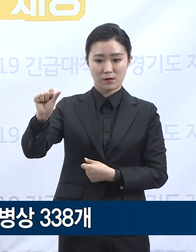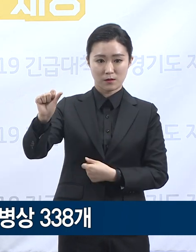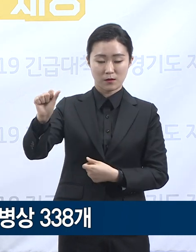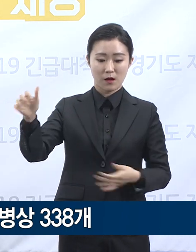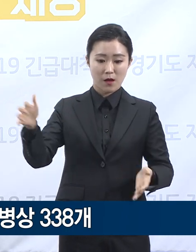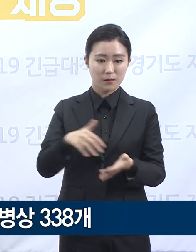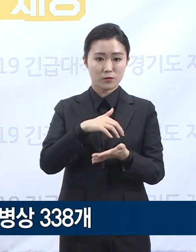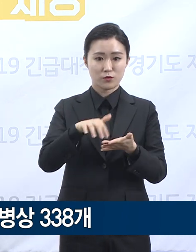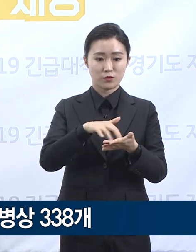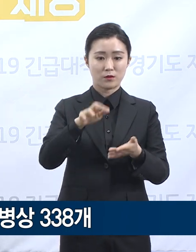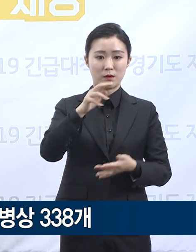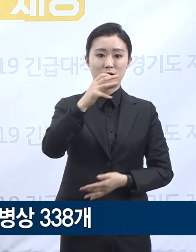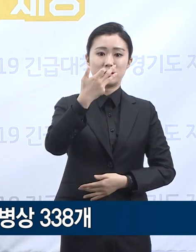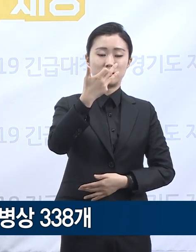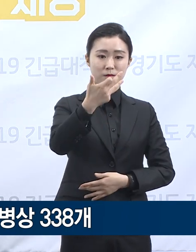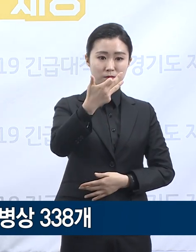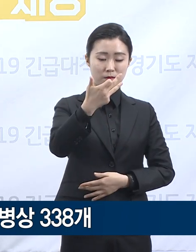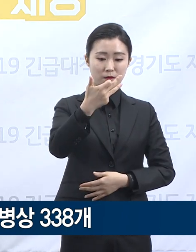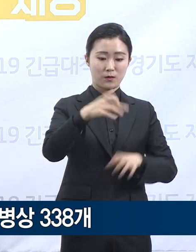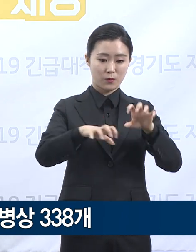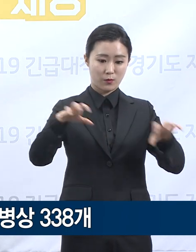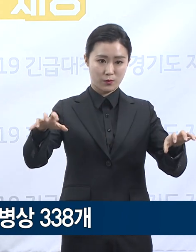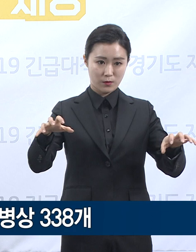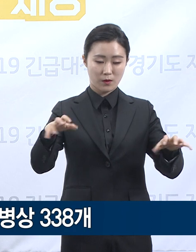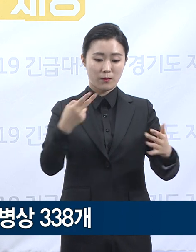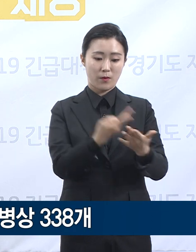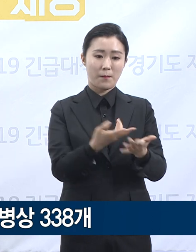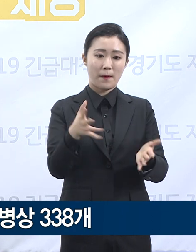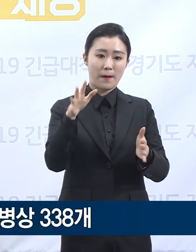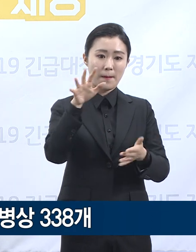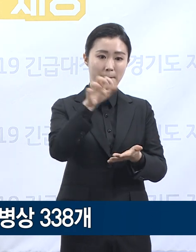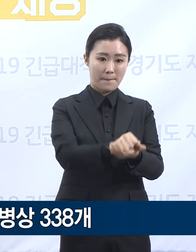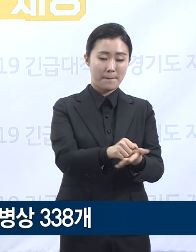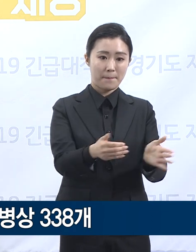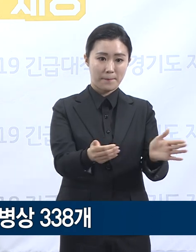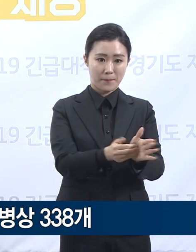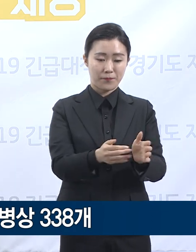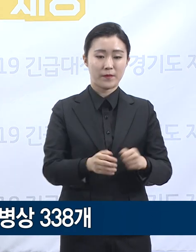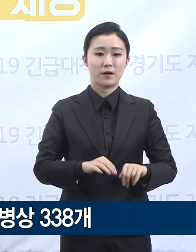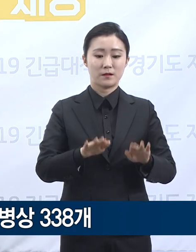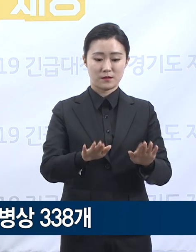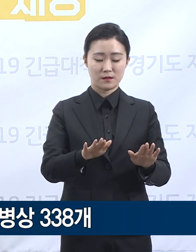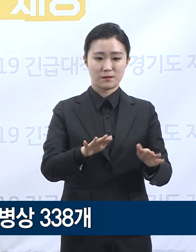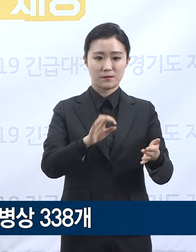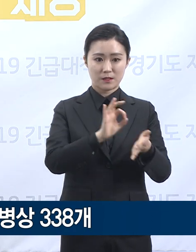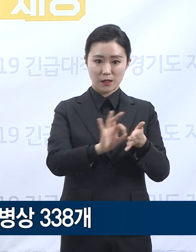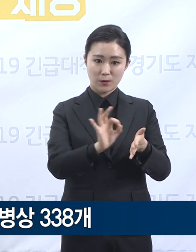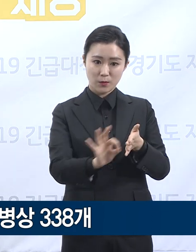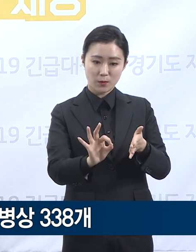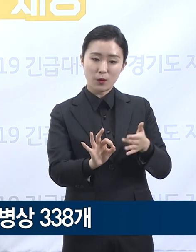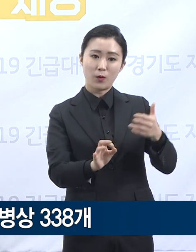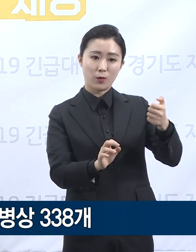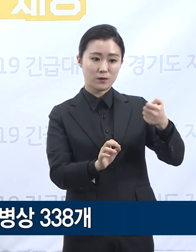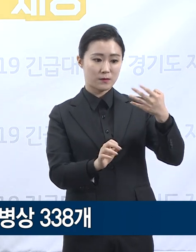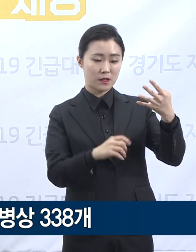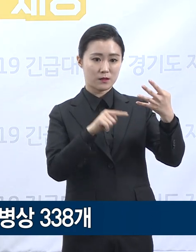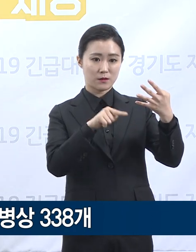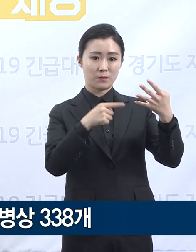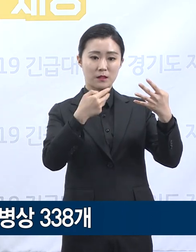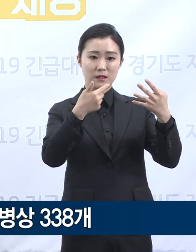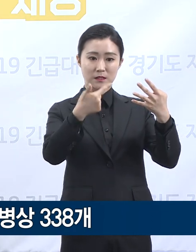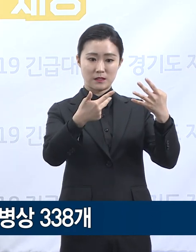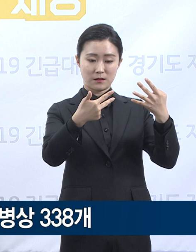528개의 확진자 치료 병상을 확보하고 있고 현재 사용 중인 병상은 구증후 54.7%인